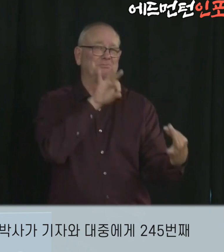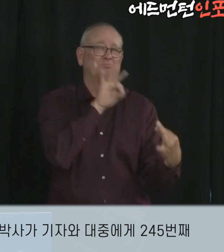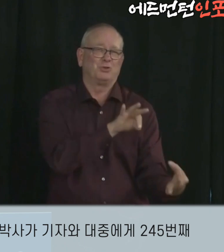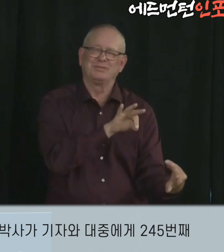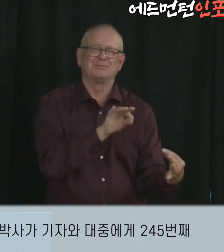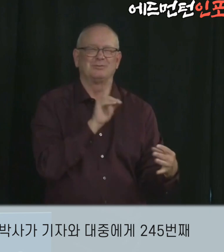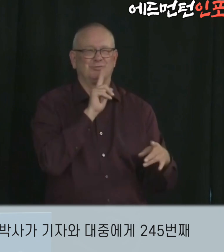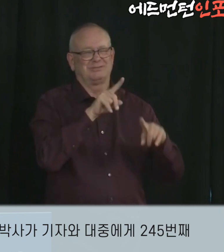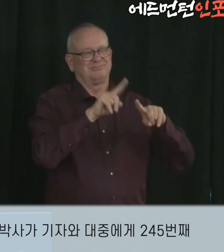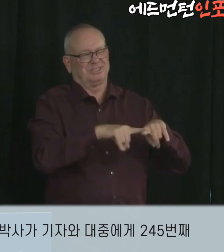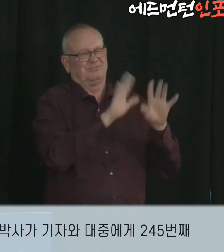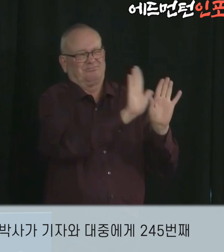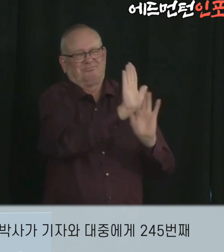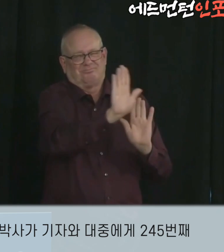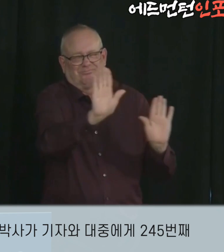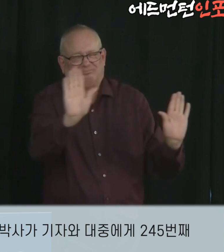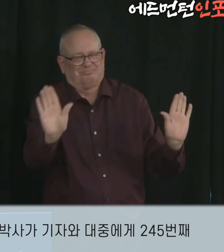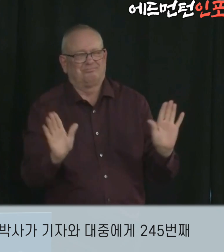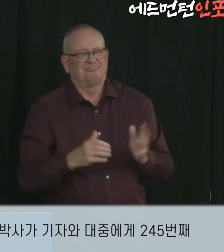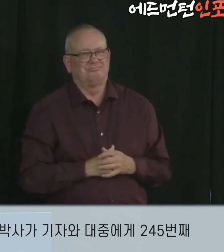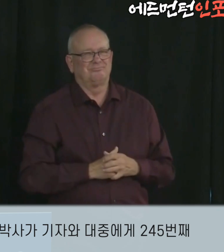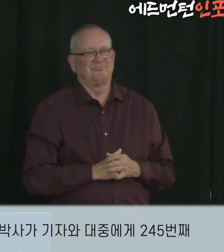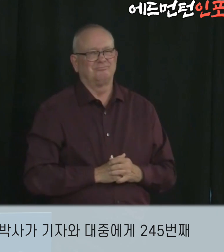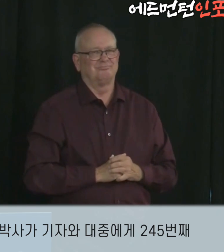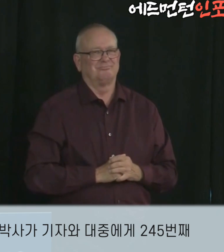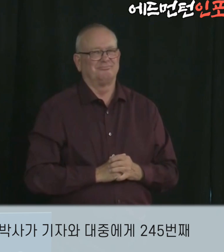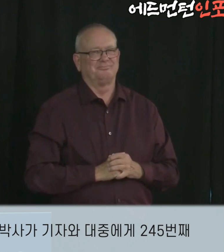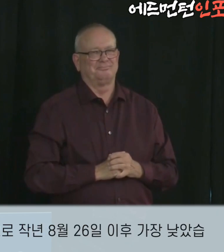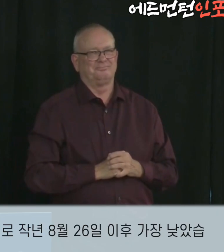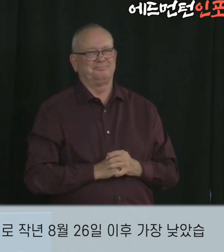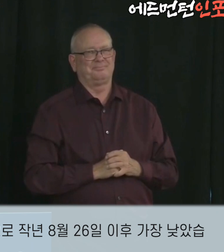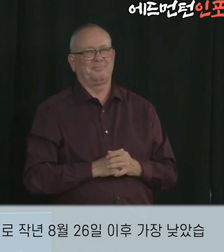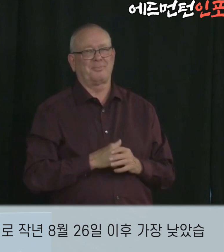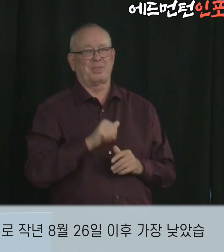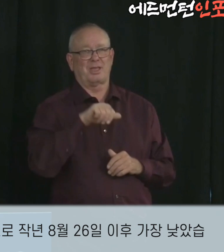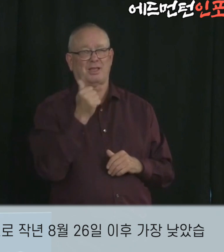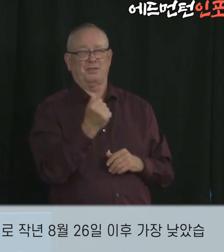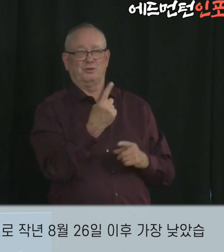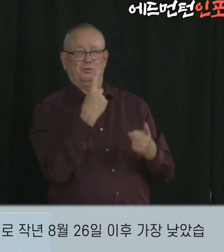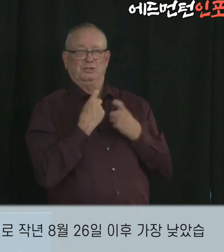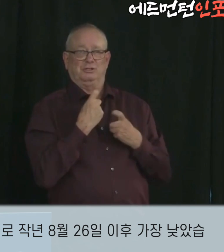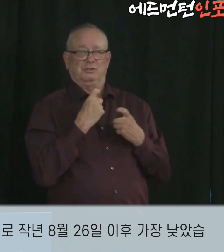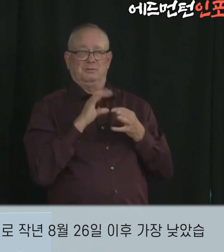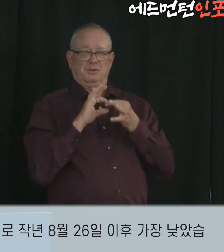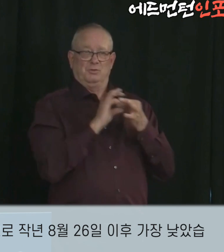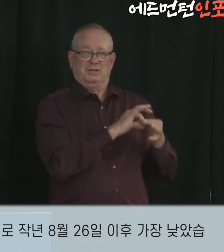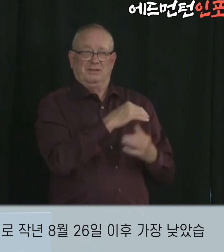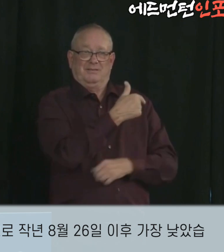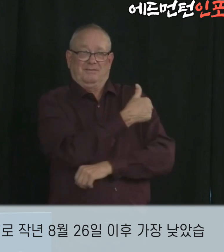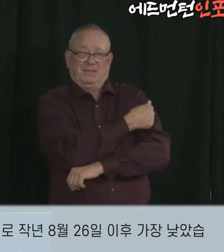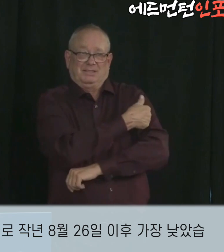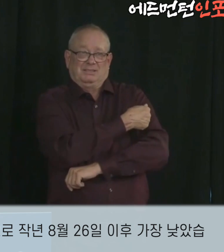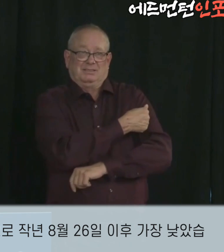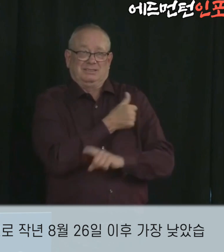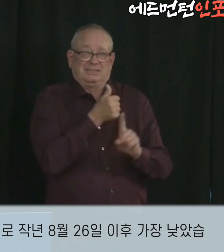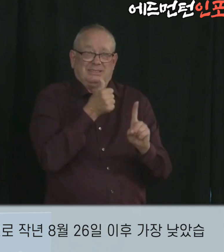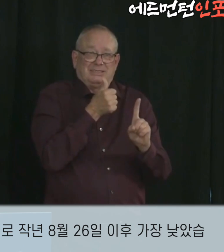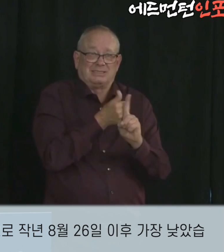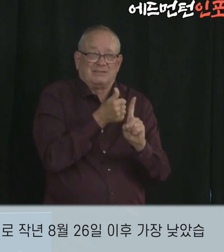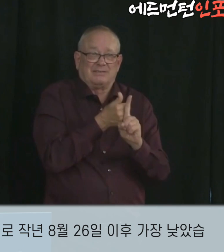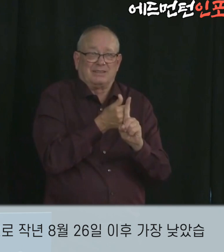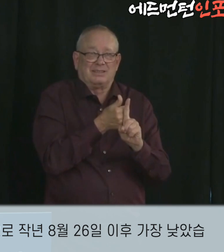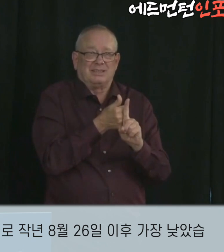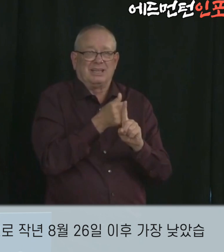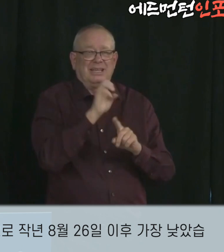245번째 코비드19 업데이트를 발표했습니다. 총 활성 사례는 129건으로 감소하여 1